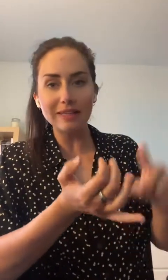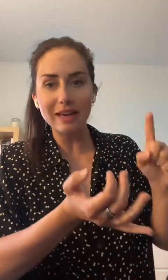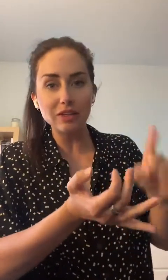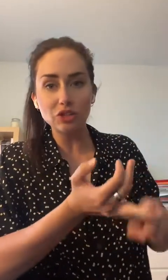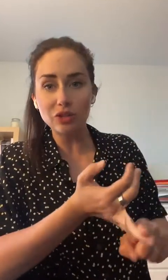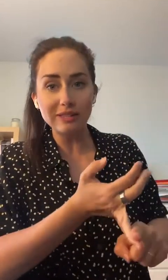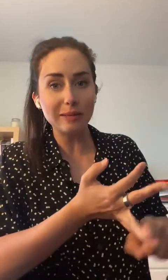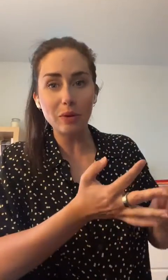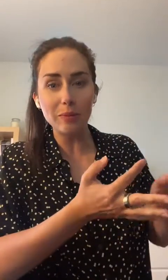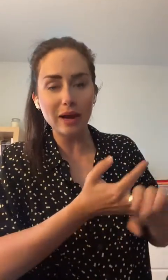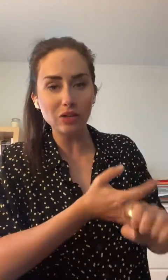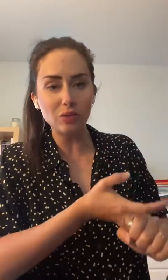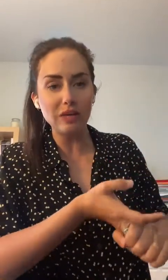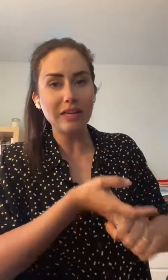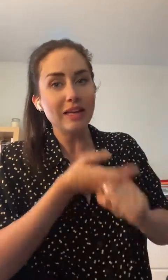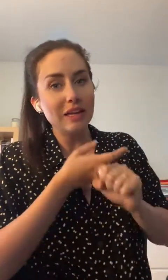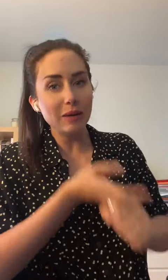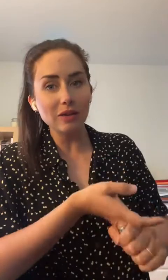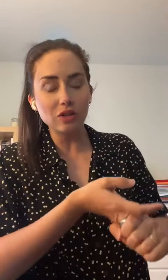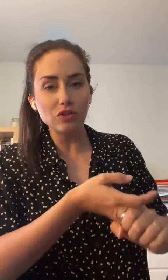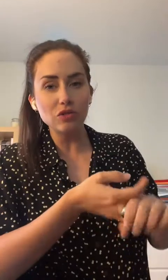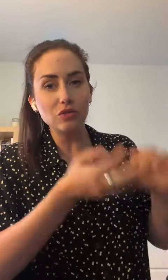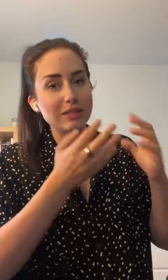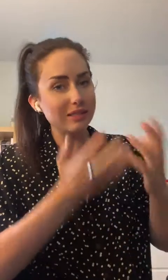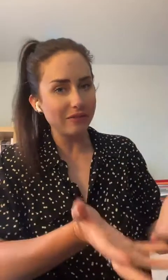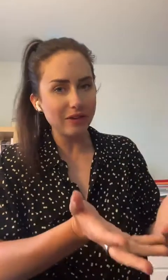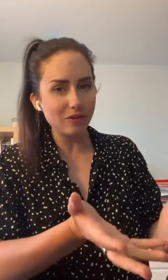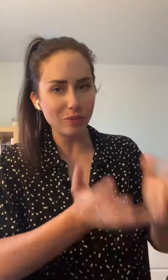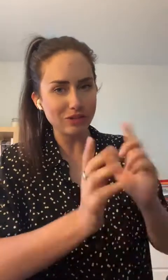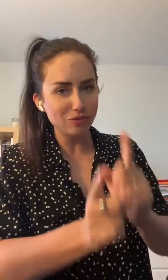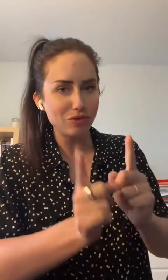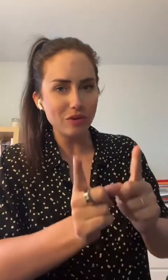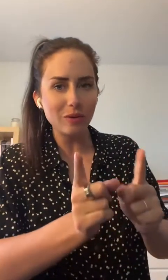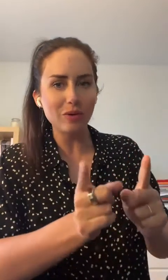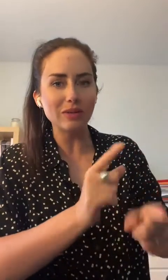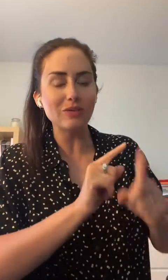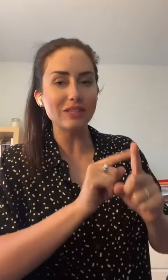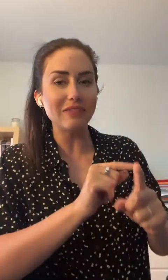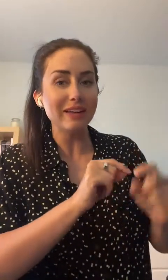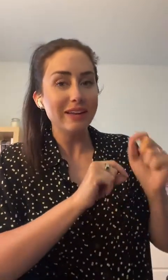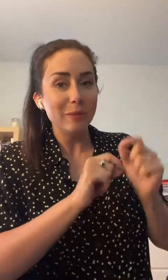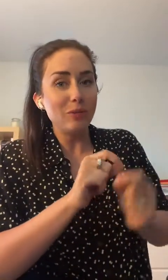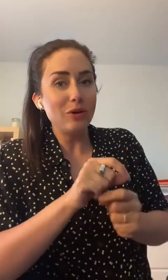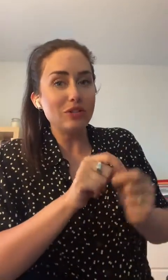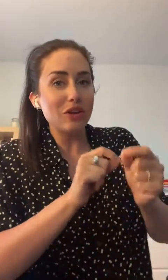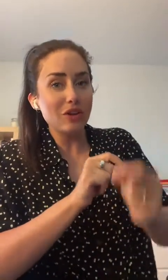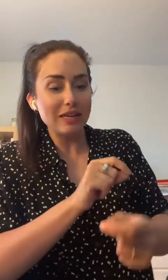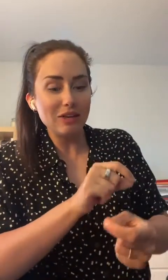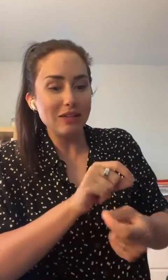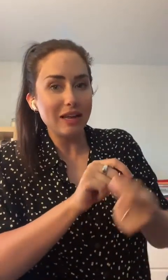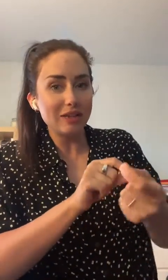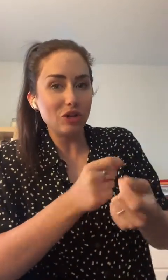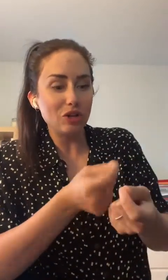maquillage, tout le sébum accumulé. Et bien entendu, vous le savez, comme si vous me suivez depuis longtemps, vous le savez, plus qu'il y a de